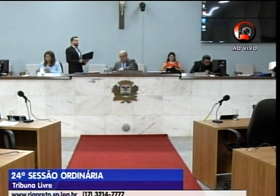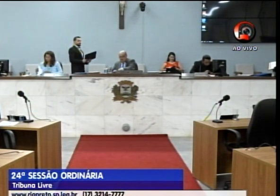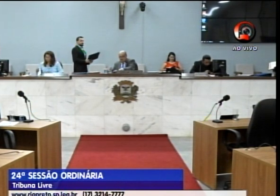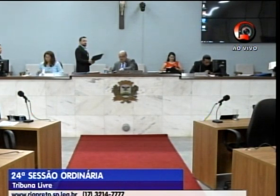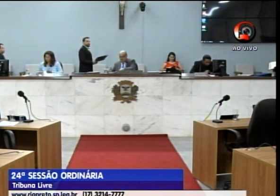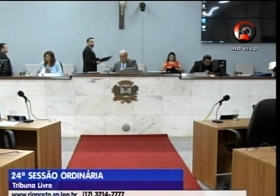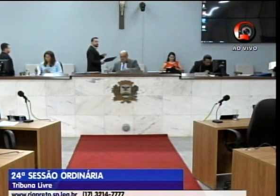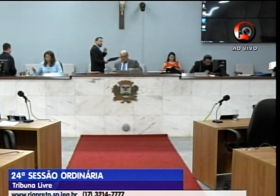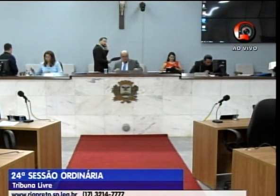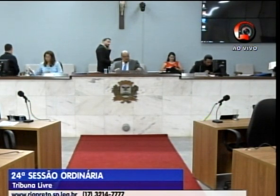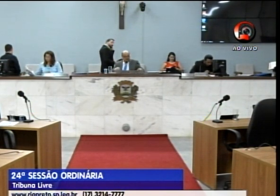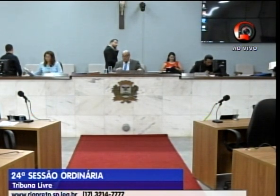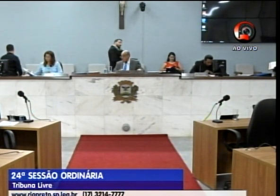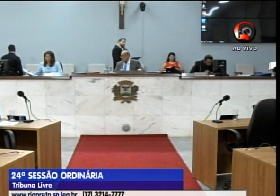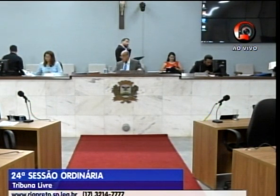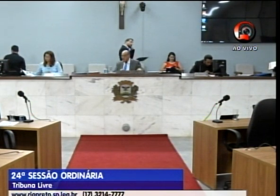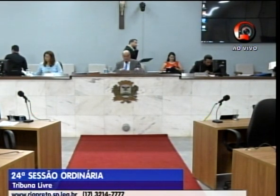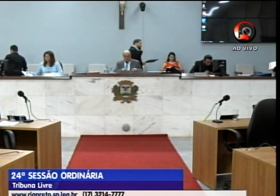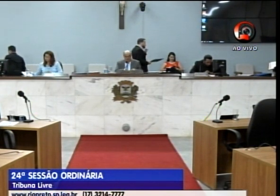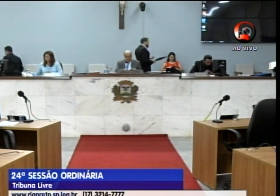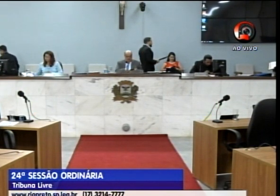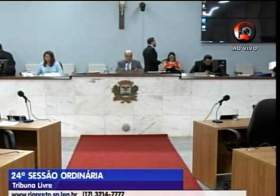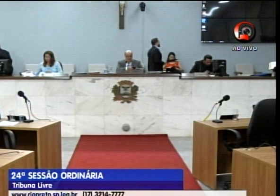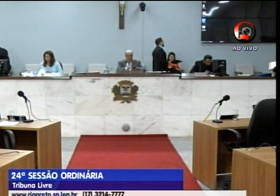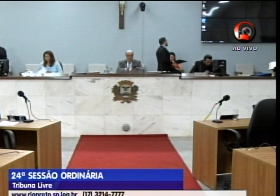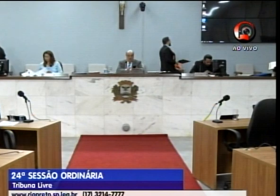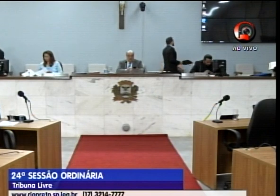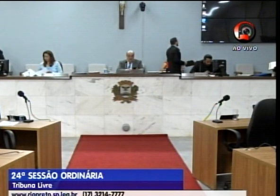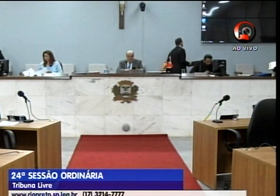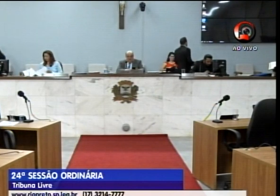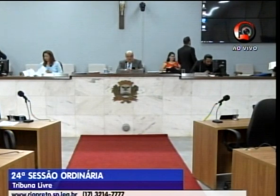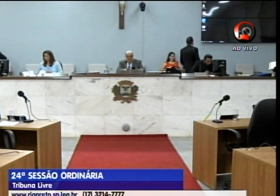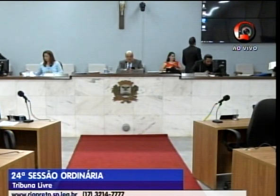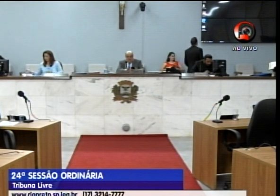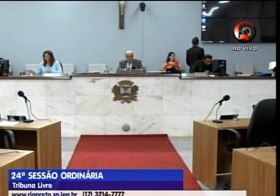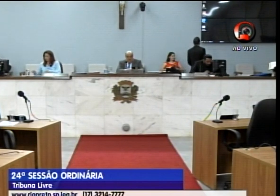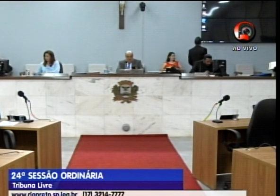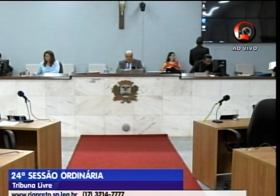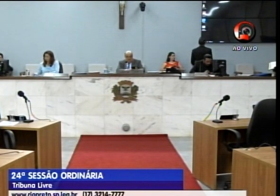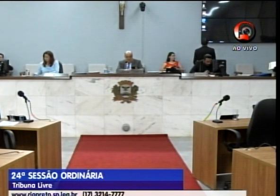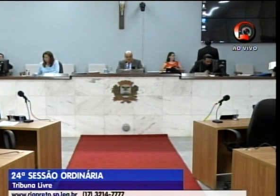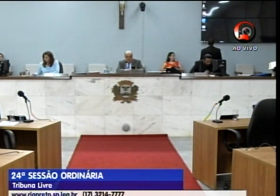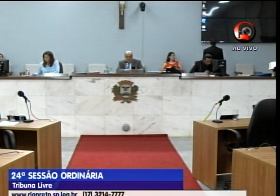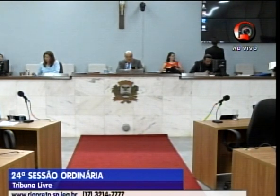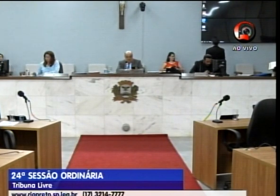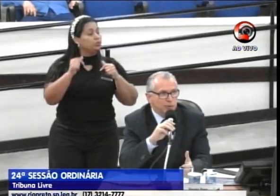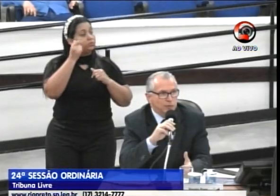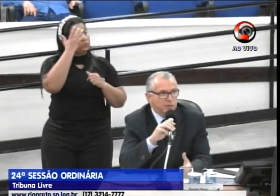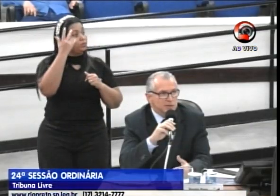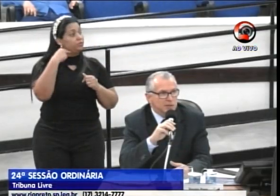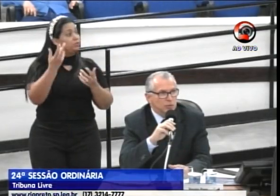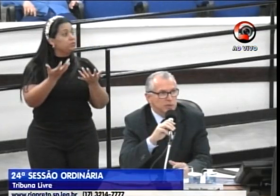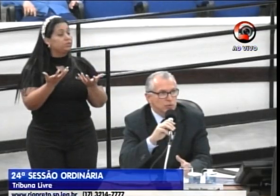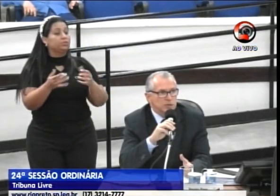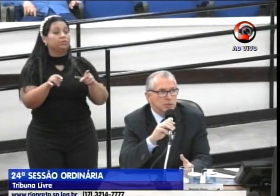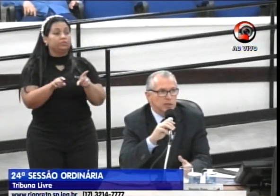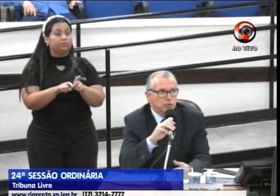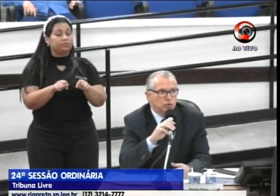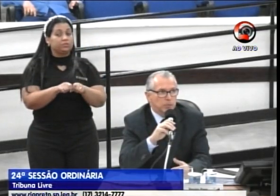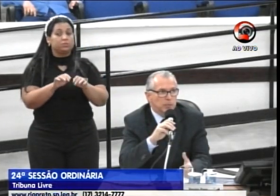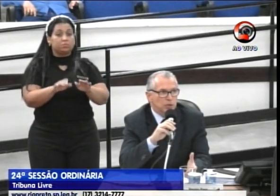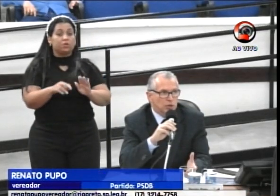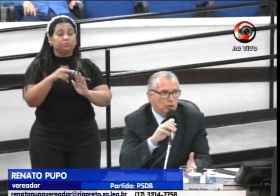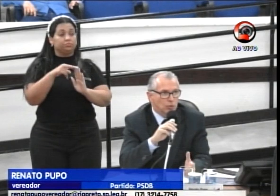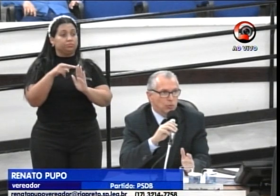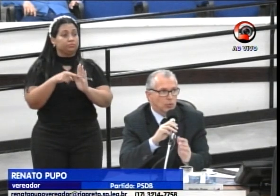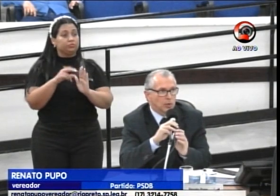Fernando, quero mais uma vez cumprimentá-lo. Em nome de todos os vereadores, tenho certeza que outros aqui gostariam de fazê-lo, mas o regimento